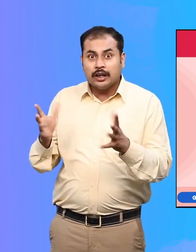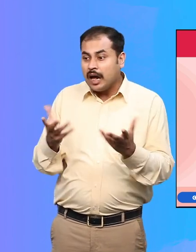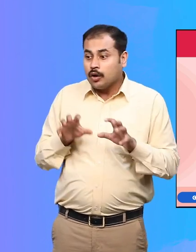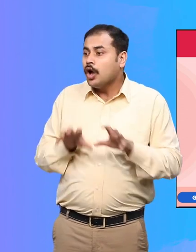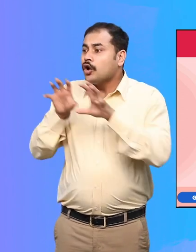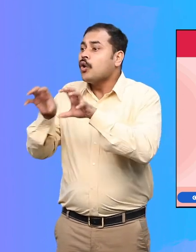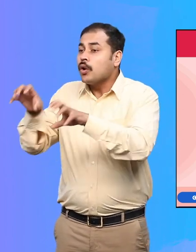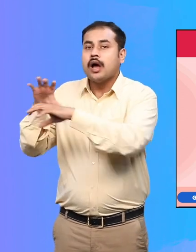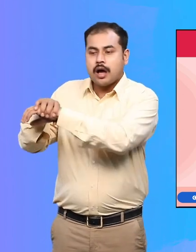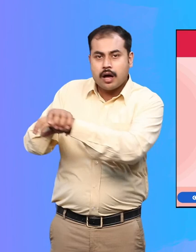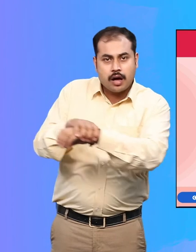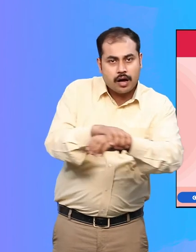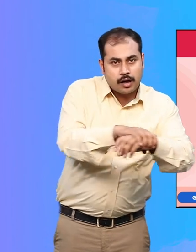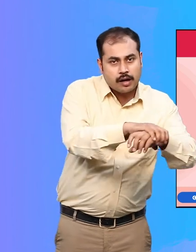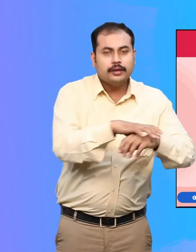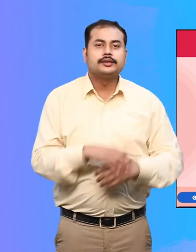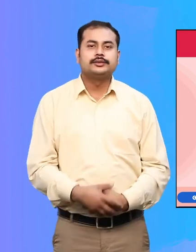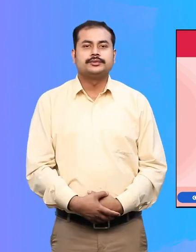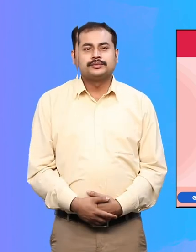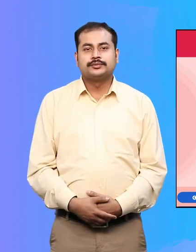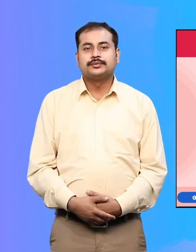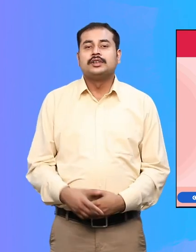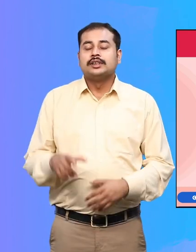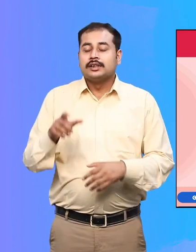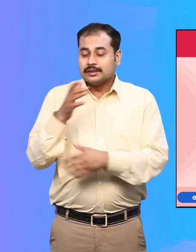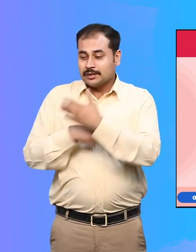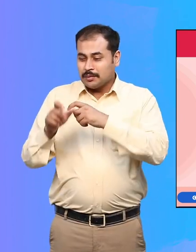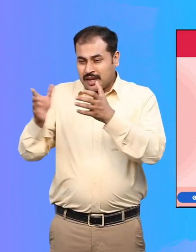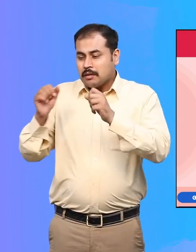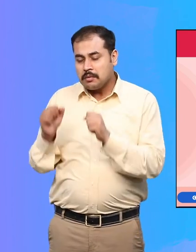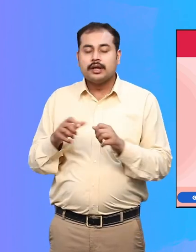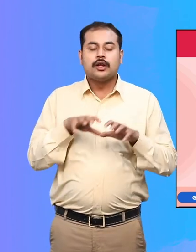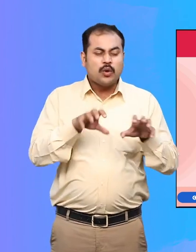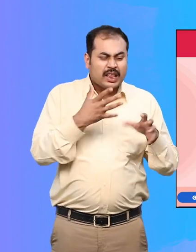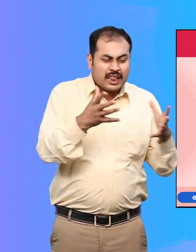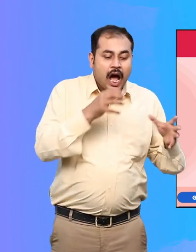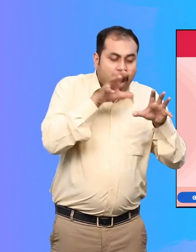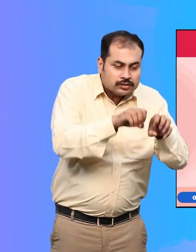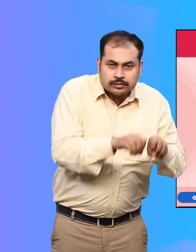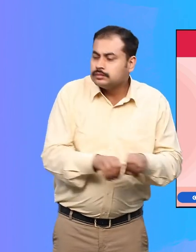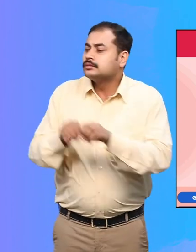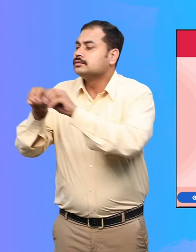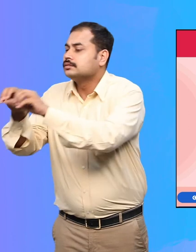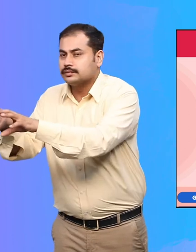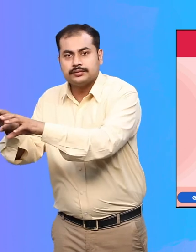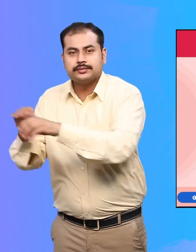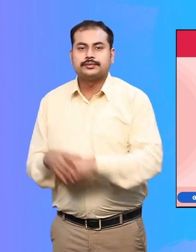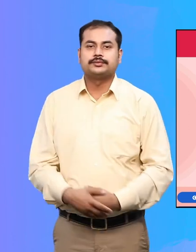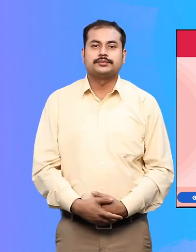खत्रों से सावधान करना, उनका सामान उठाना आदी करने के लिए प्रशिक्षित किये